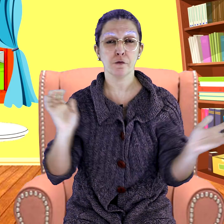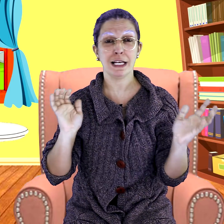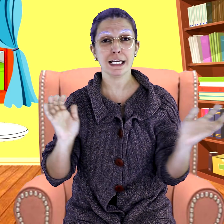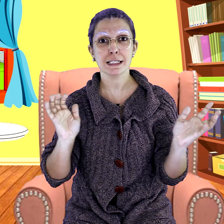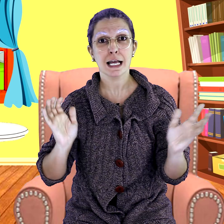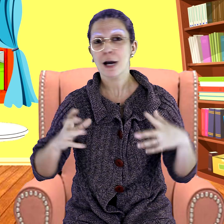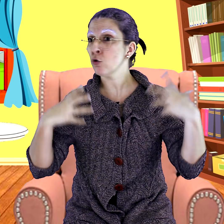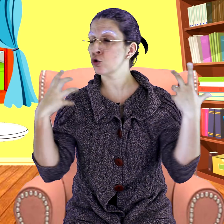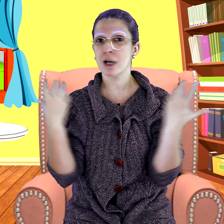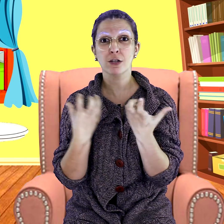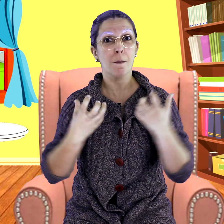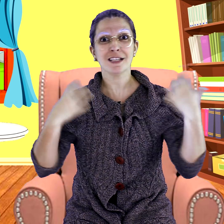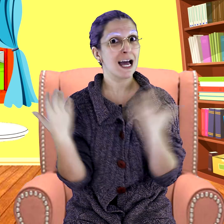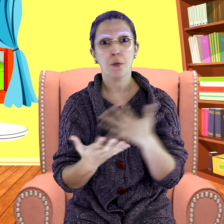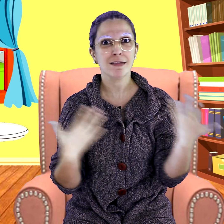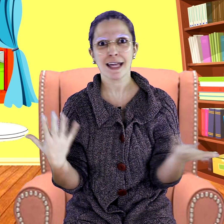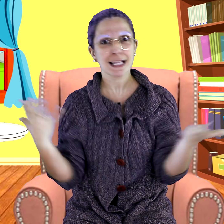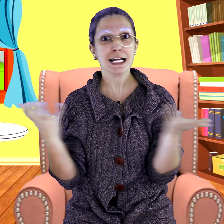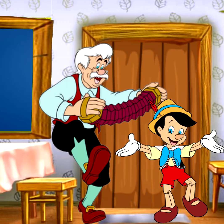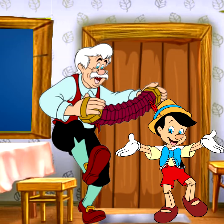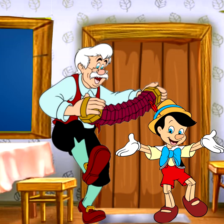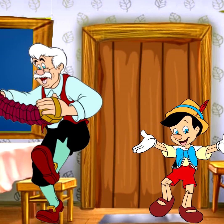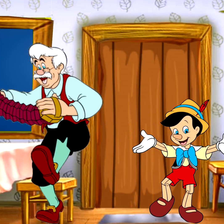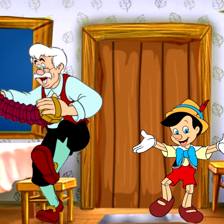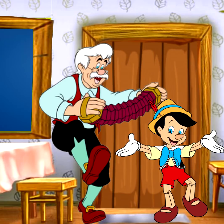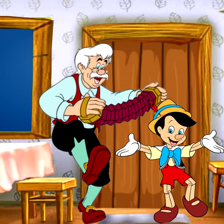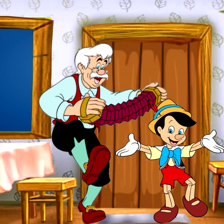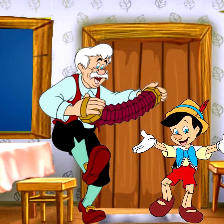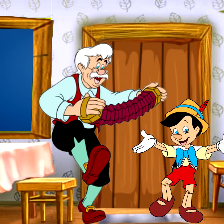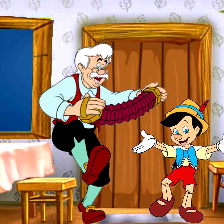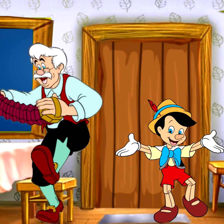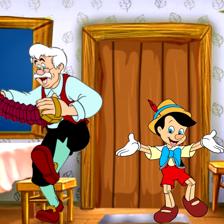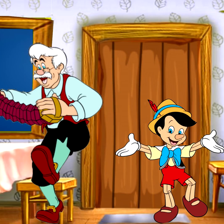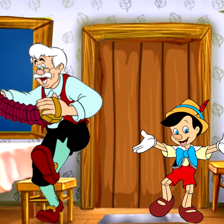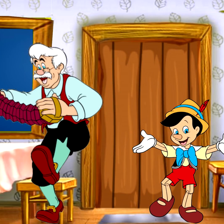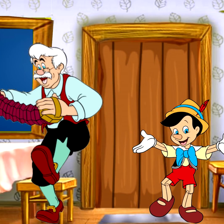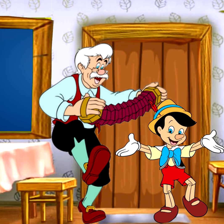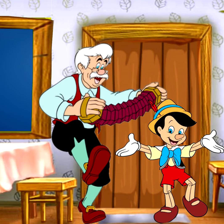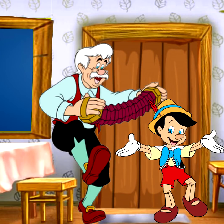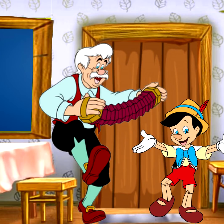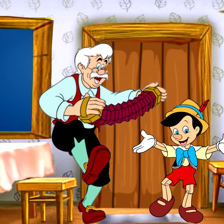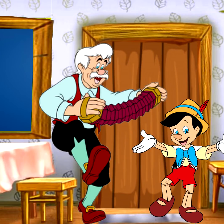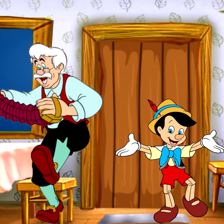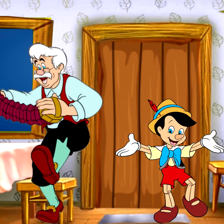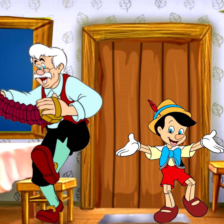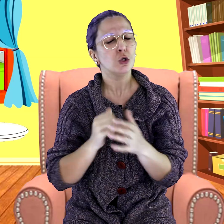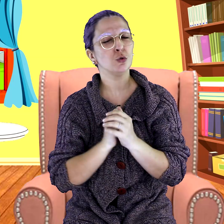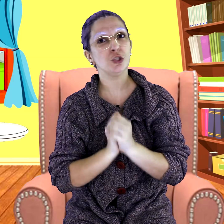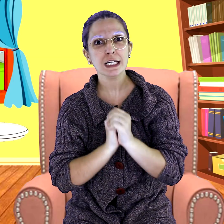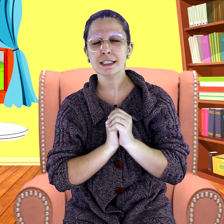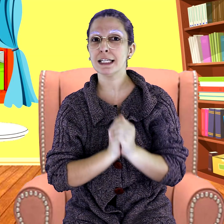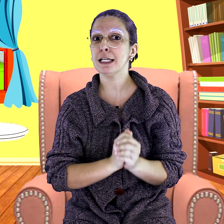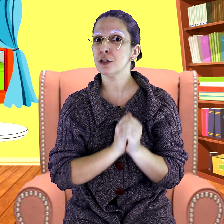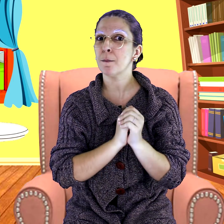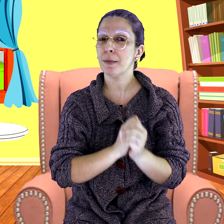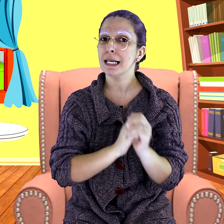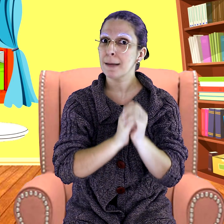feliz. Os dois começaram até a dançar juntos. E rolaram a noite conversando. No dia seguinte pela